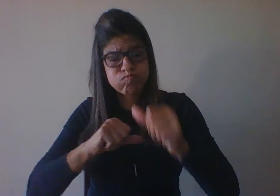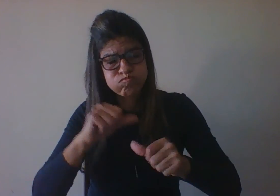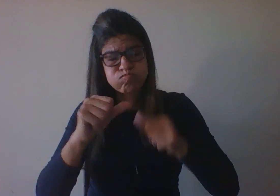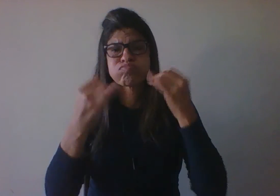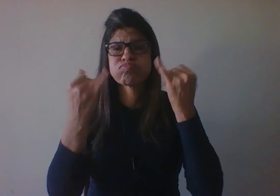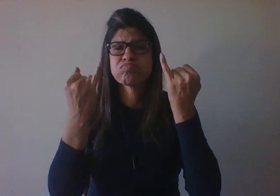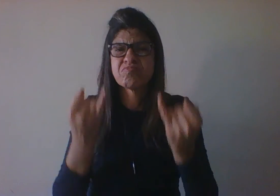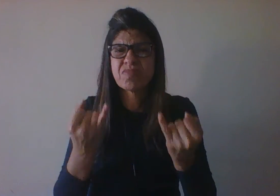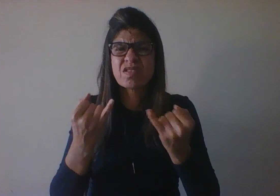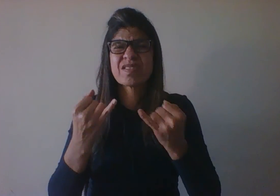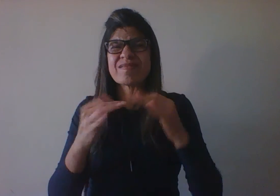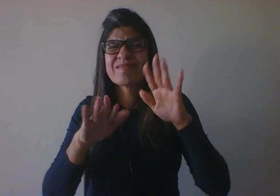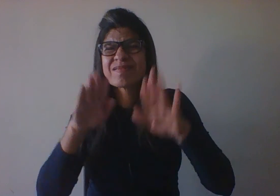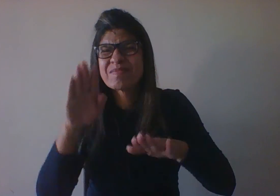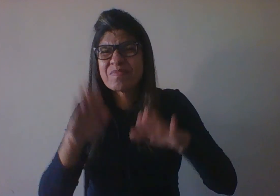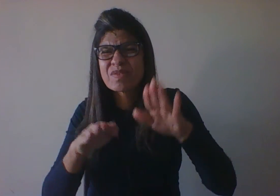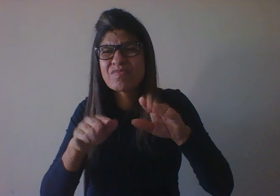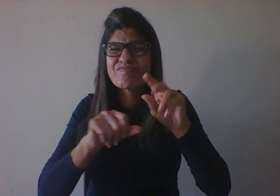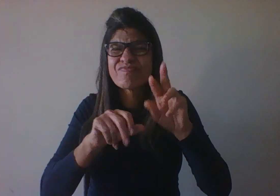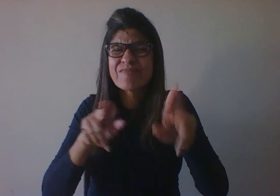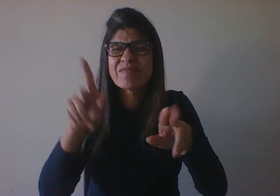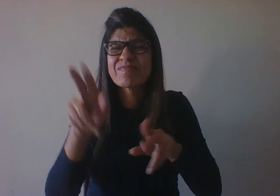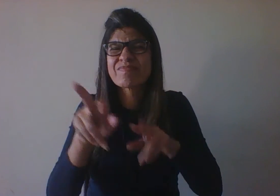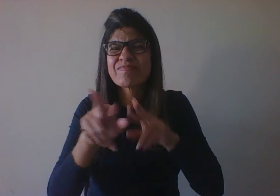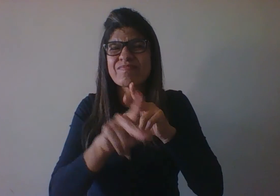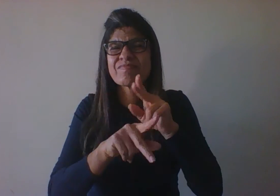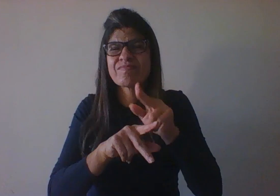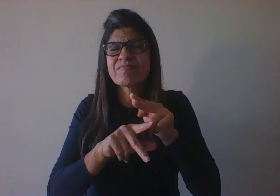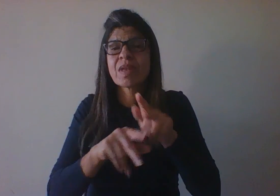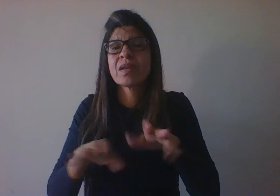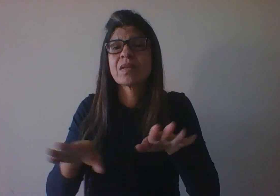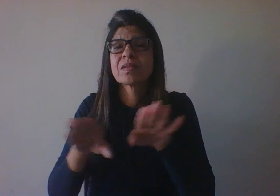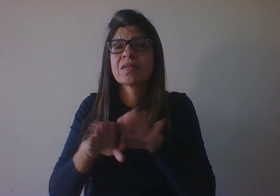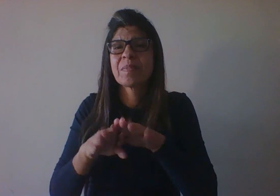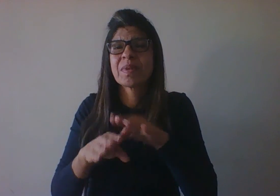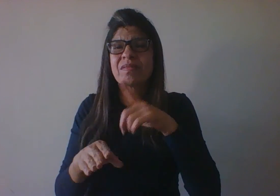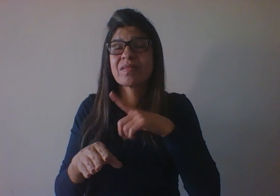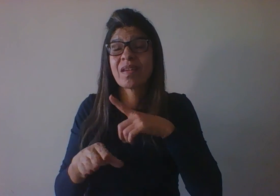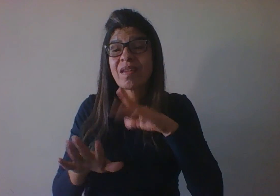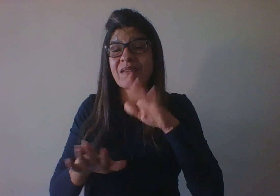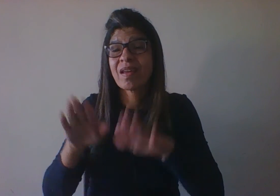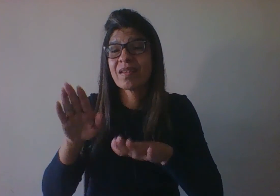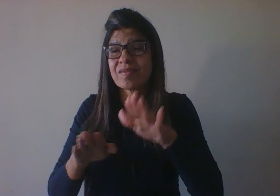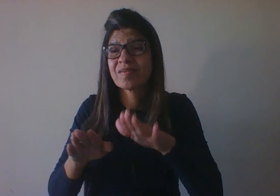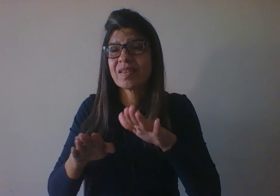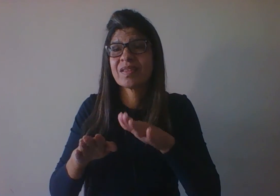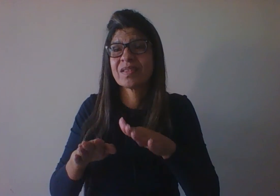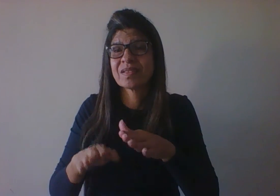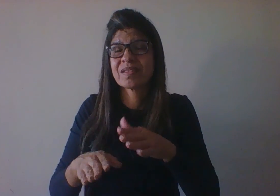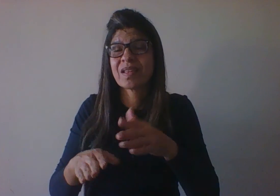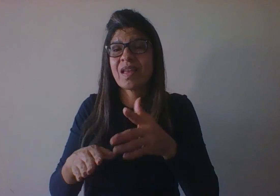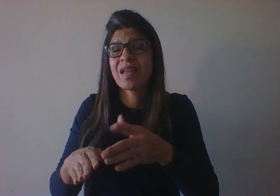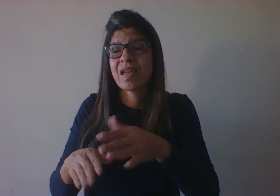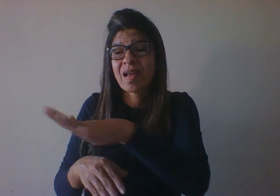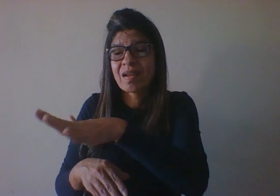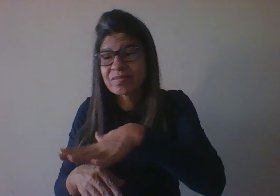como a alimentação, as doenças, à educação, à influência dos pais, à cultura, o acesso à